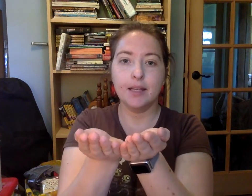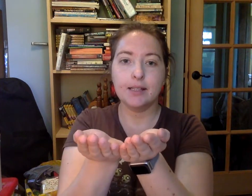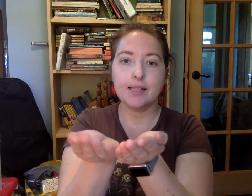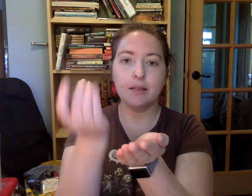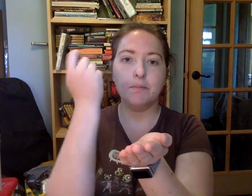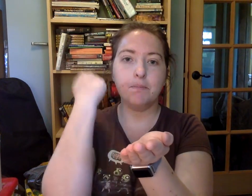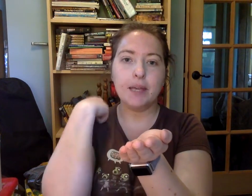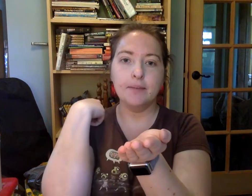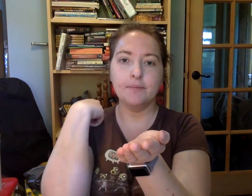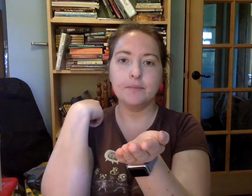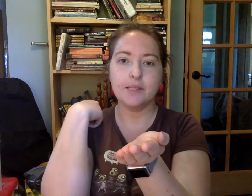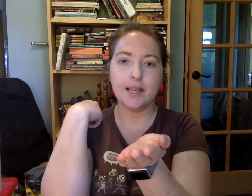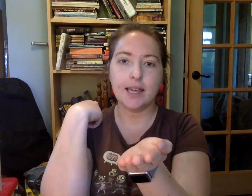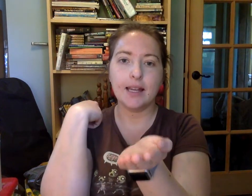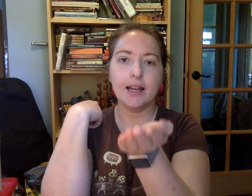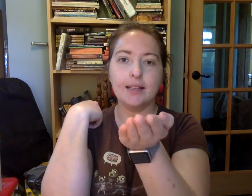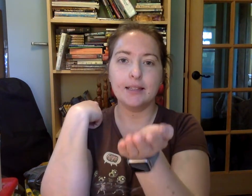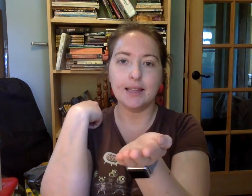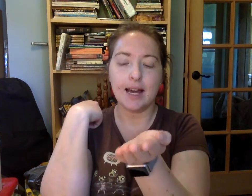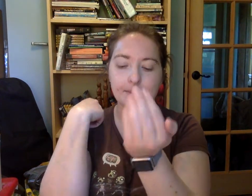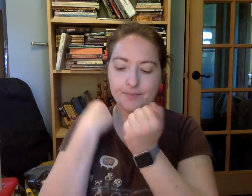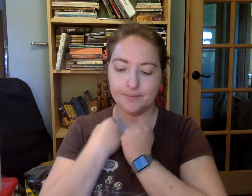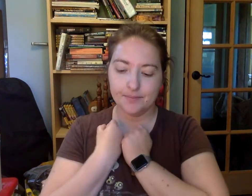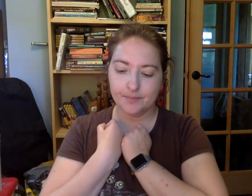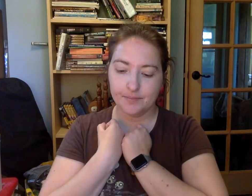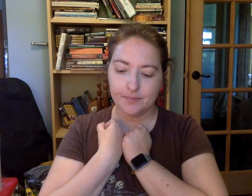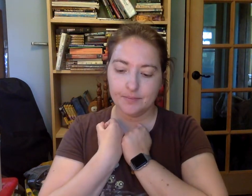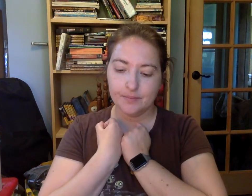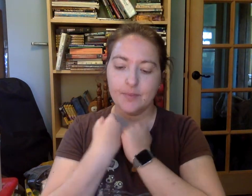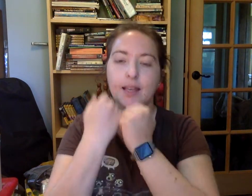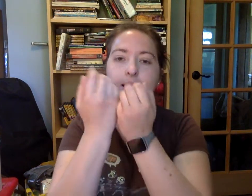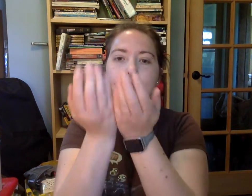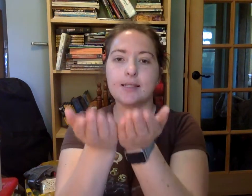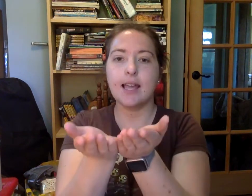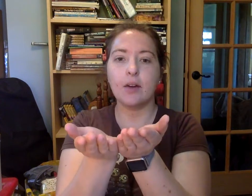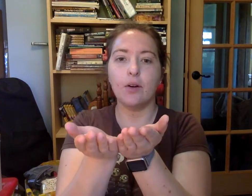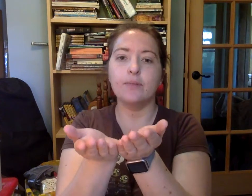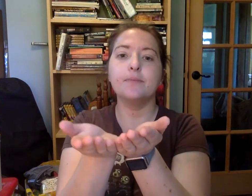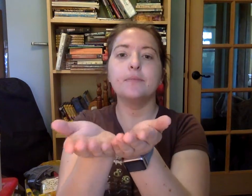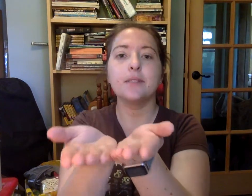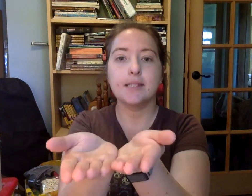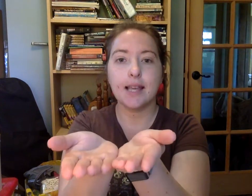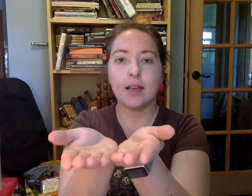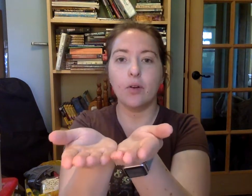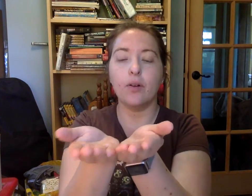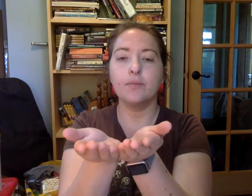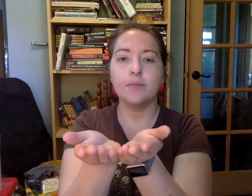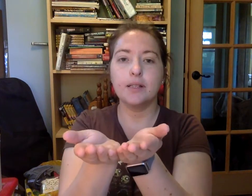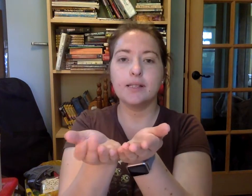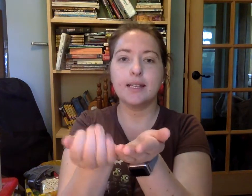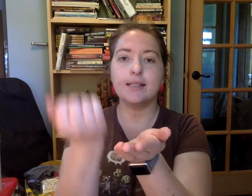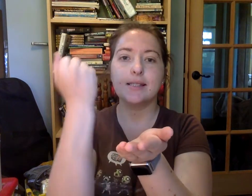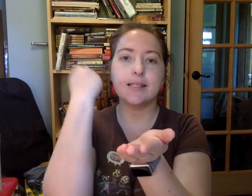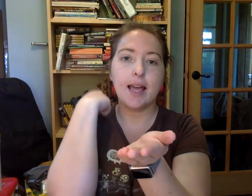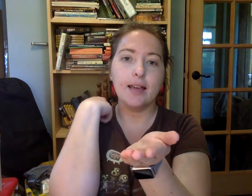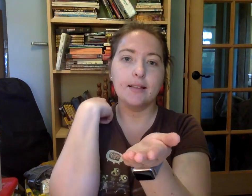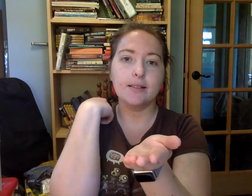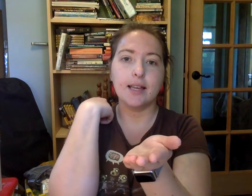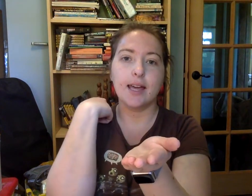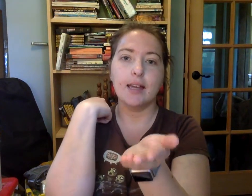Sin pi se queda ña. Seco. Seco. Seco. se se queda